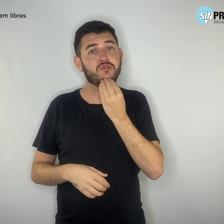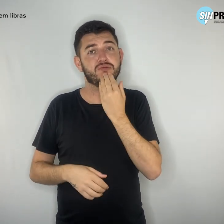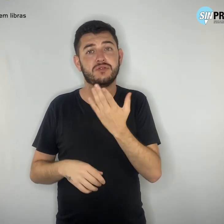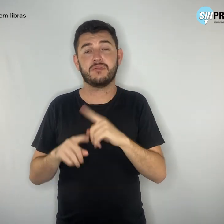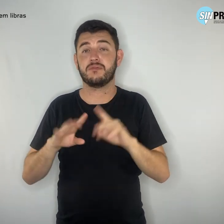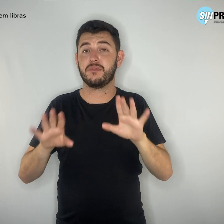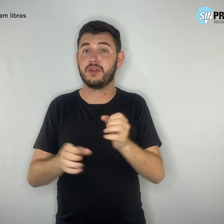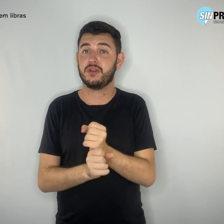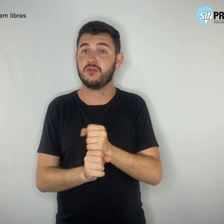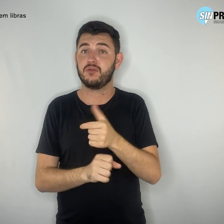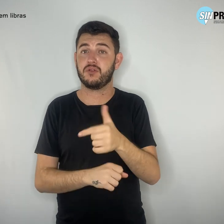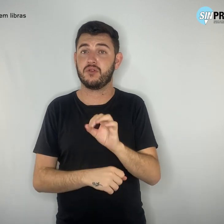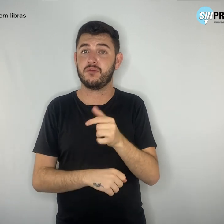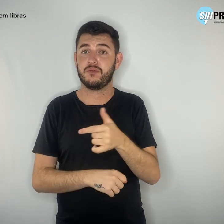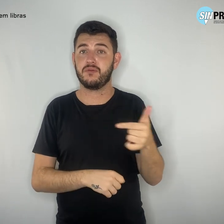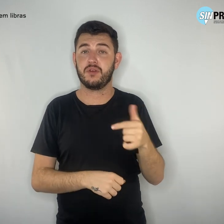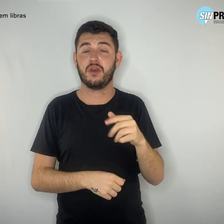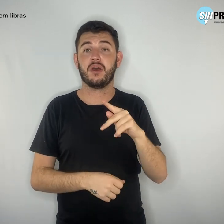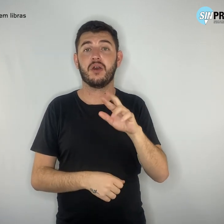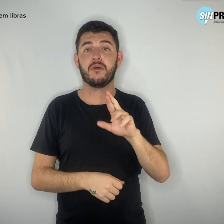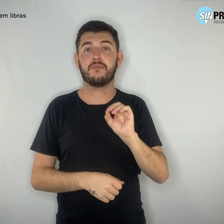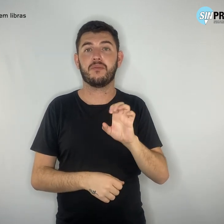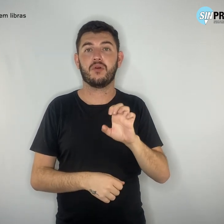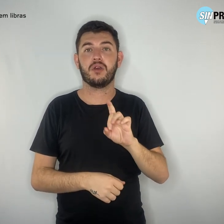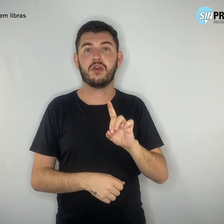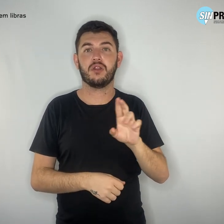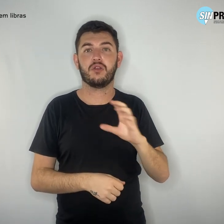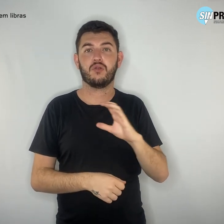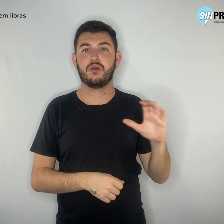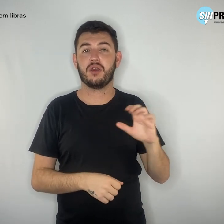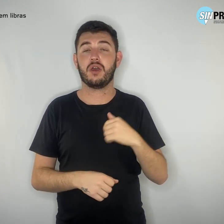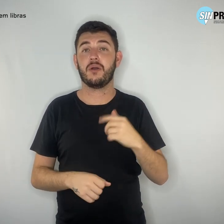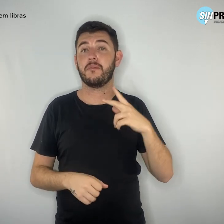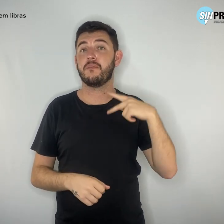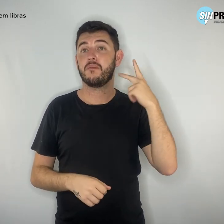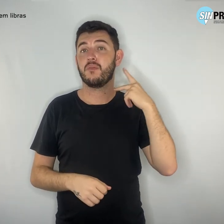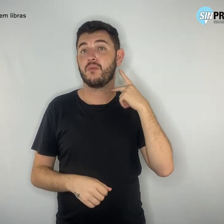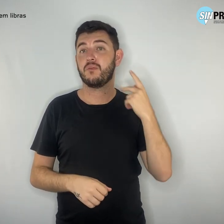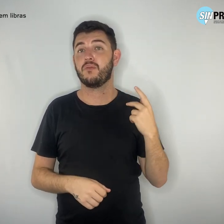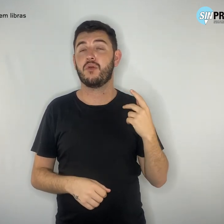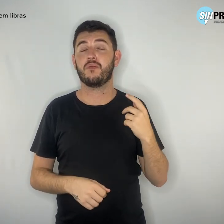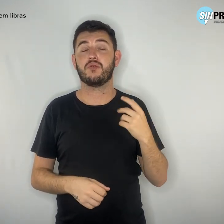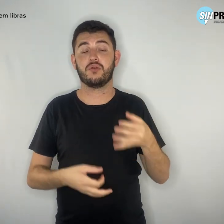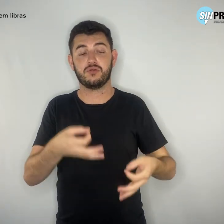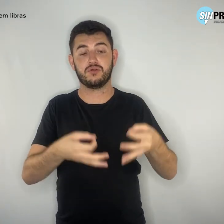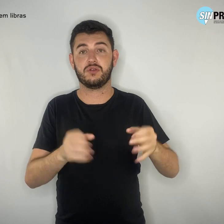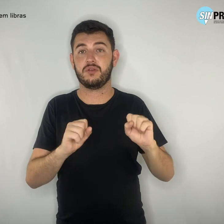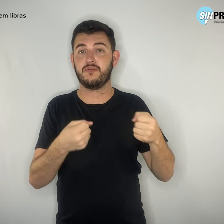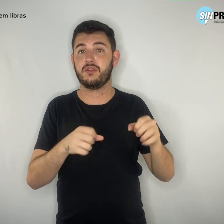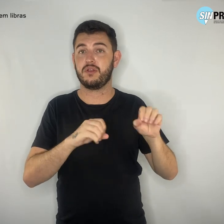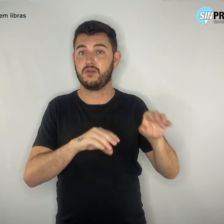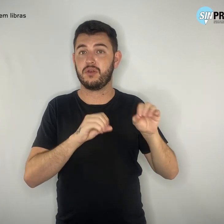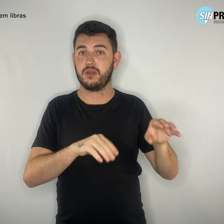Proeduque, Promotoria de Justiça de Defesa da Educação do Ministério Público do Distrito Federal,